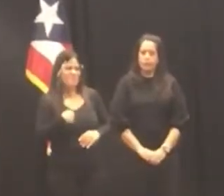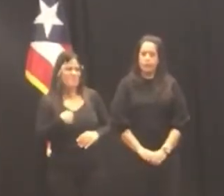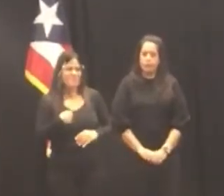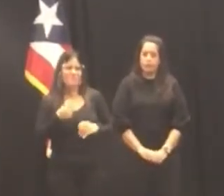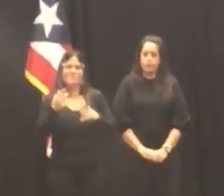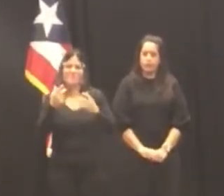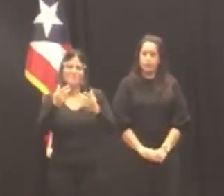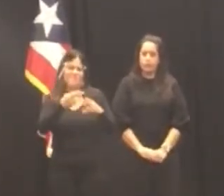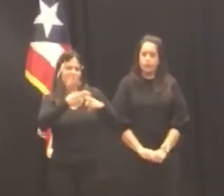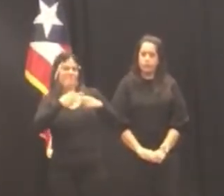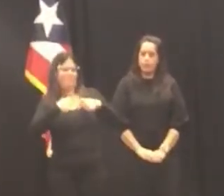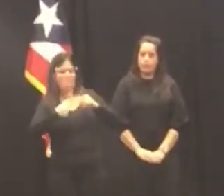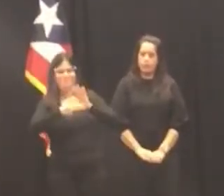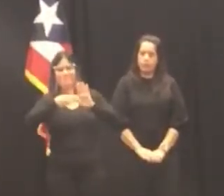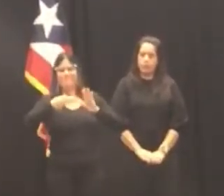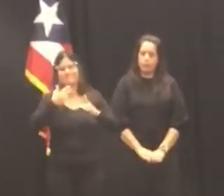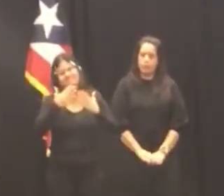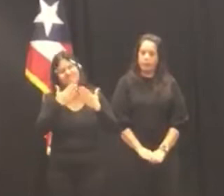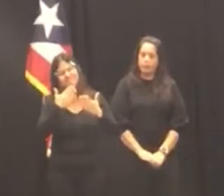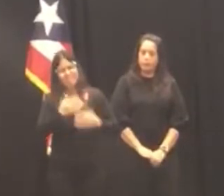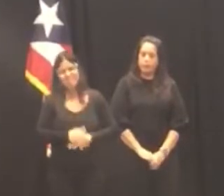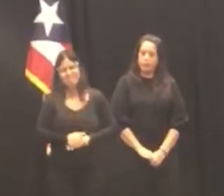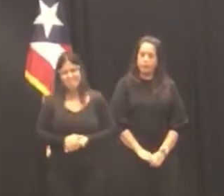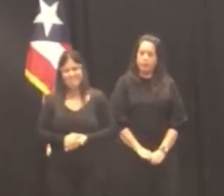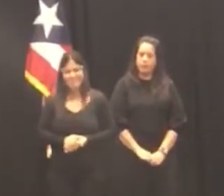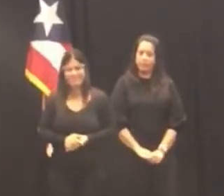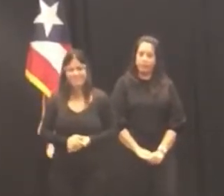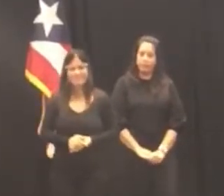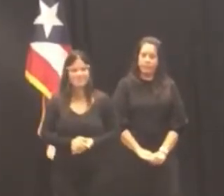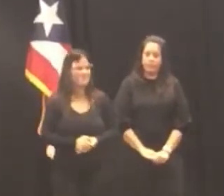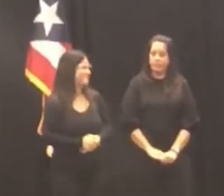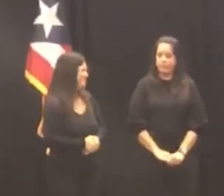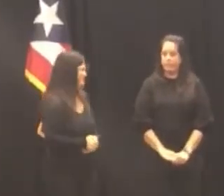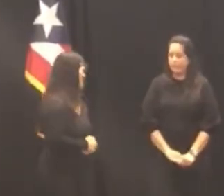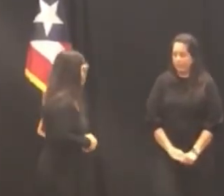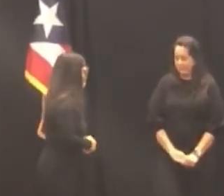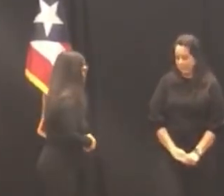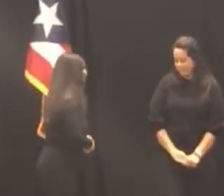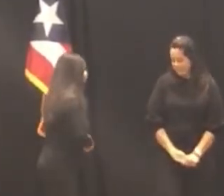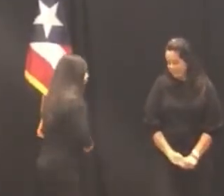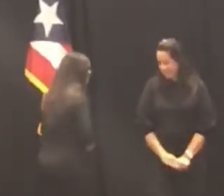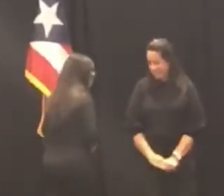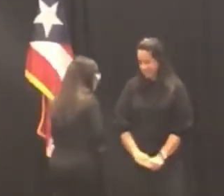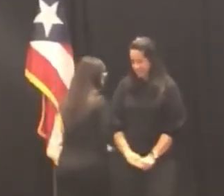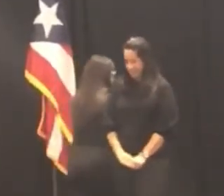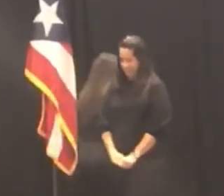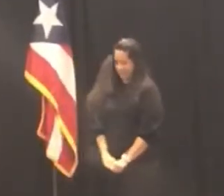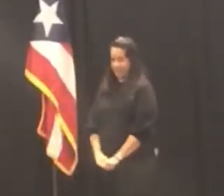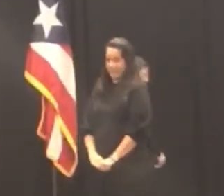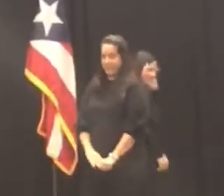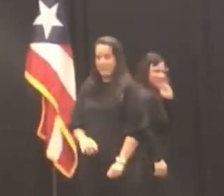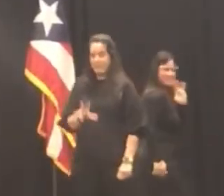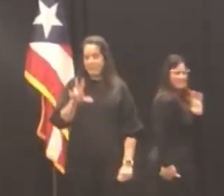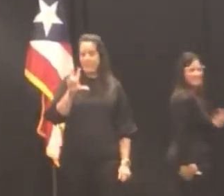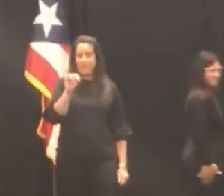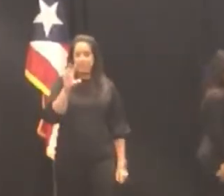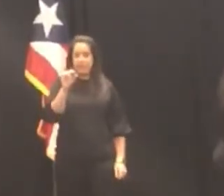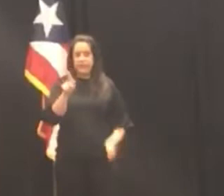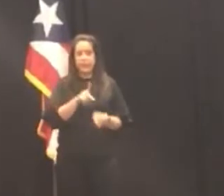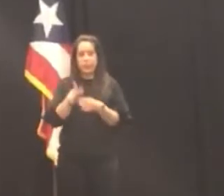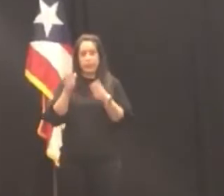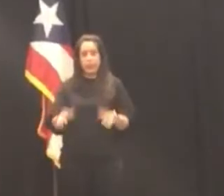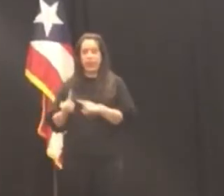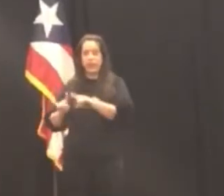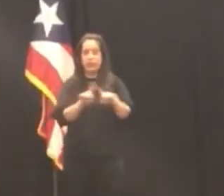hoy además de estos dos nombramientos también estaremos designando a otros 30 profesionales a ocupar